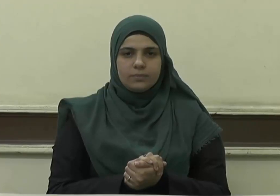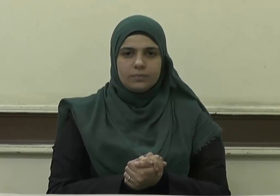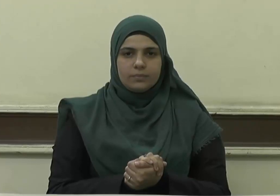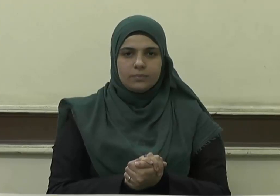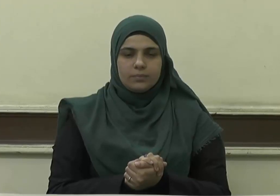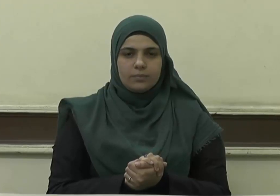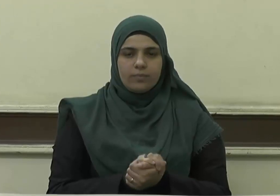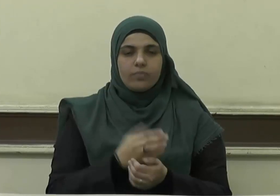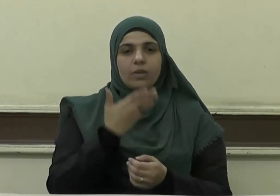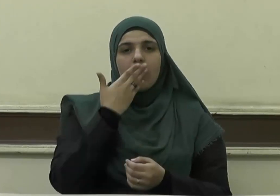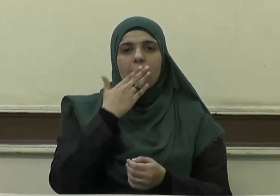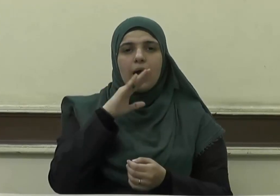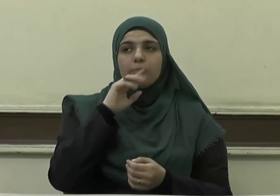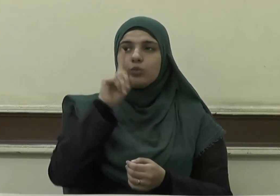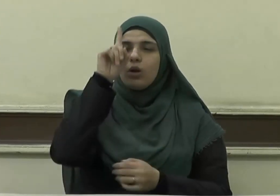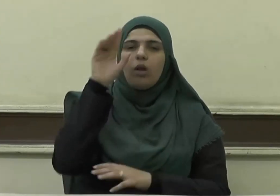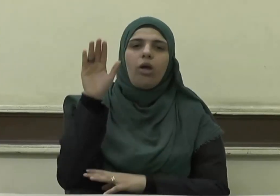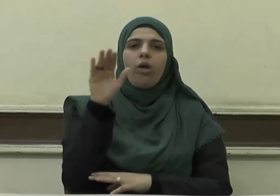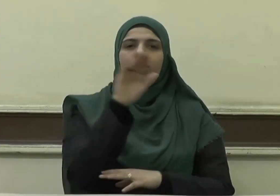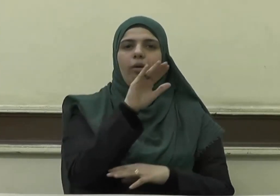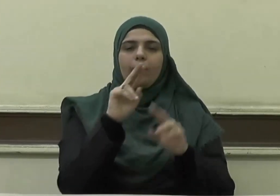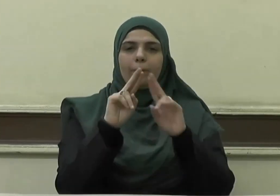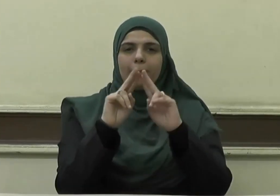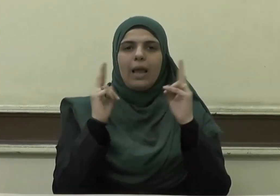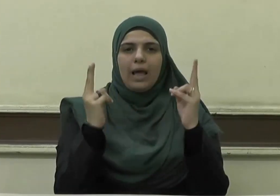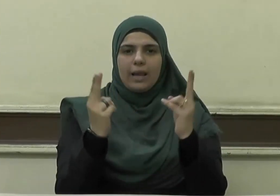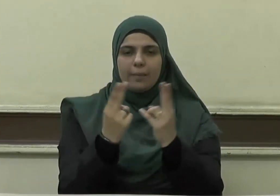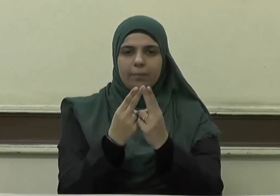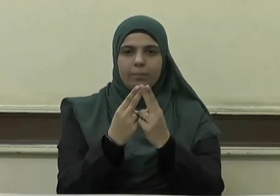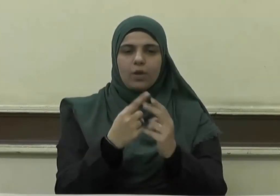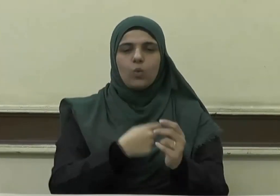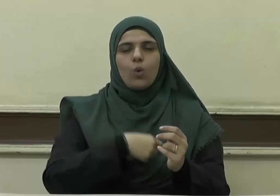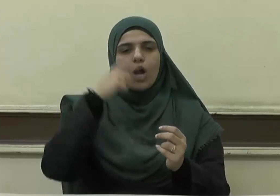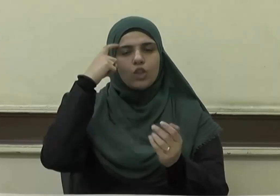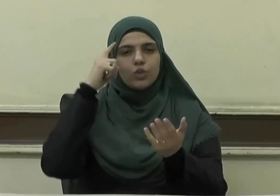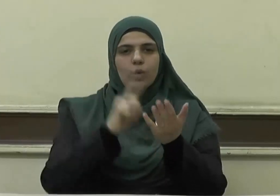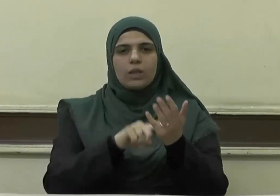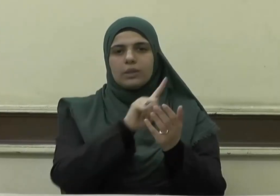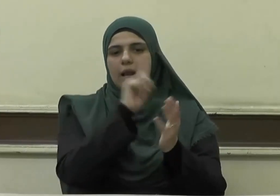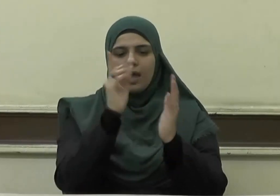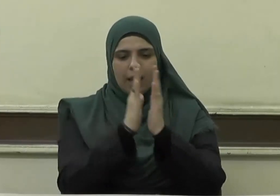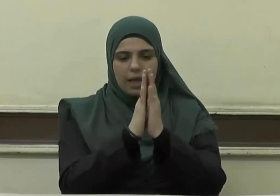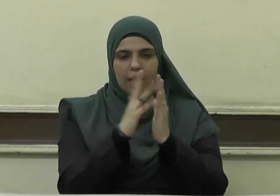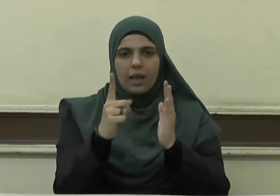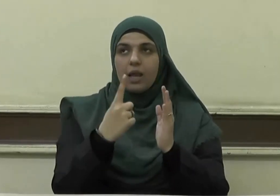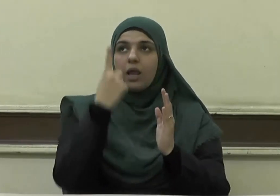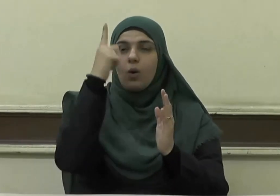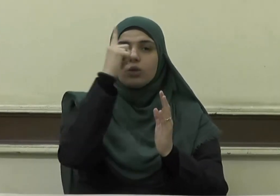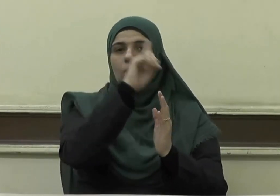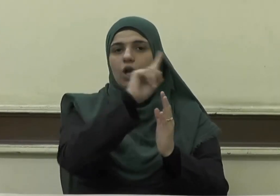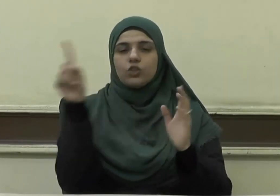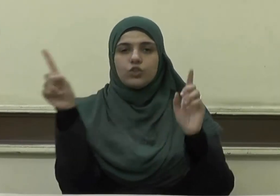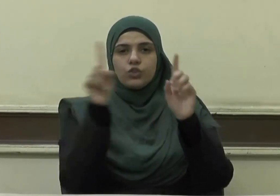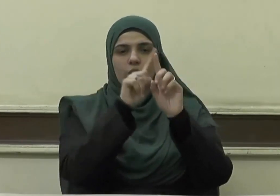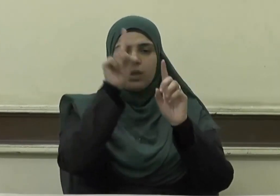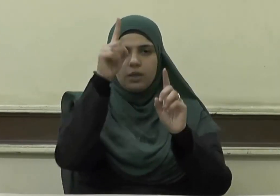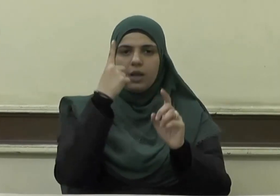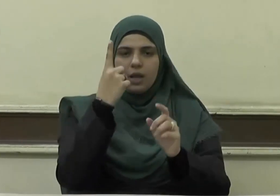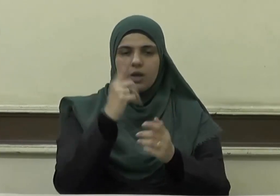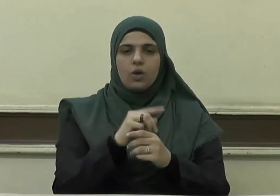الحمد لله رب العالمين وأشهد أن لا إله إلا الله وحده لا شريك له وأشهد